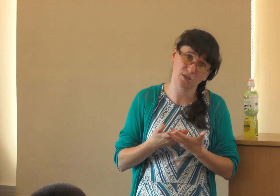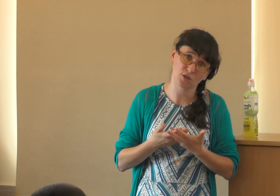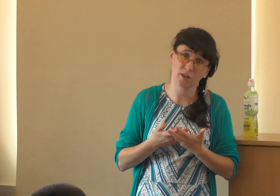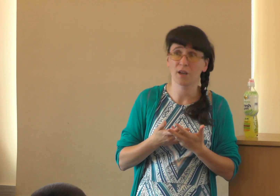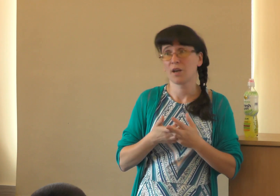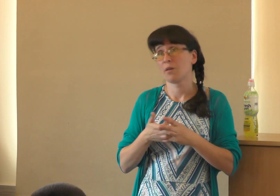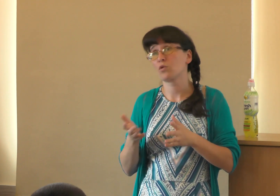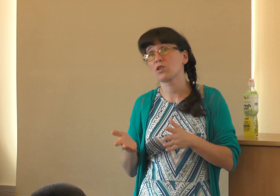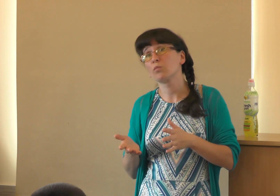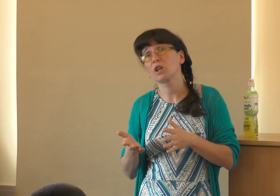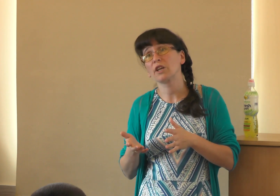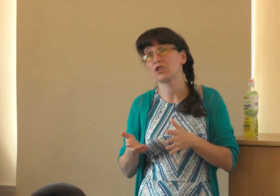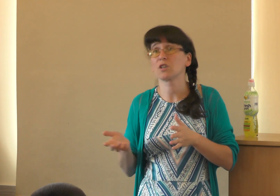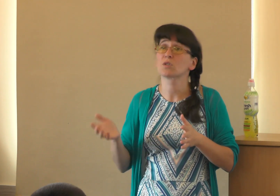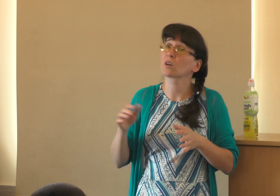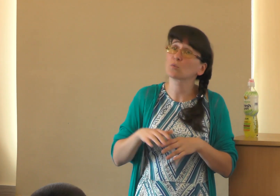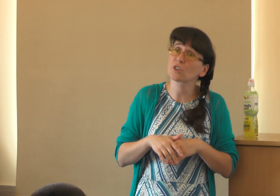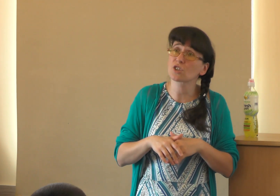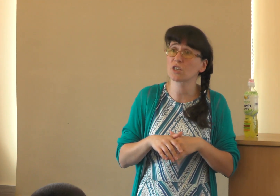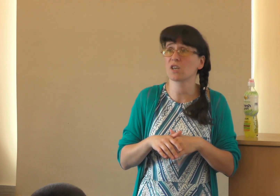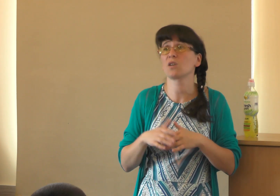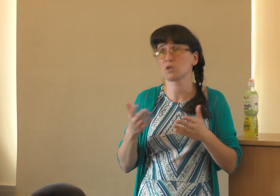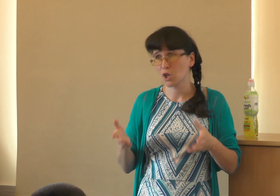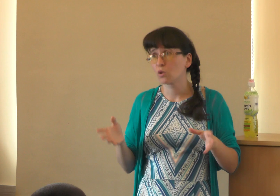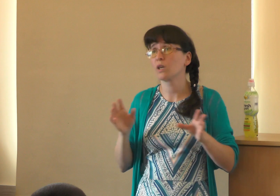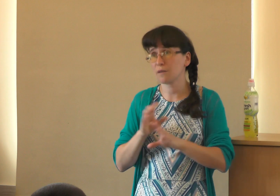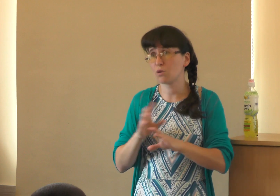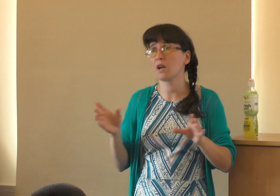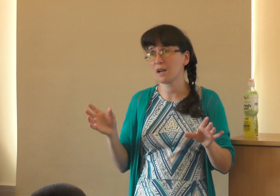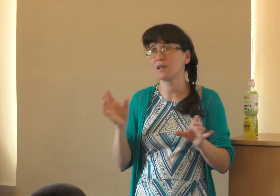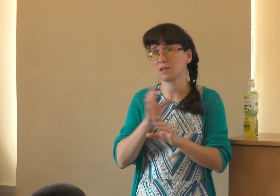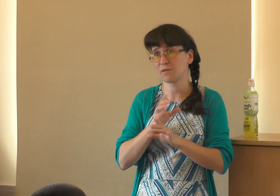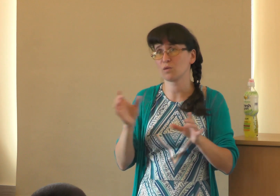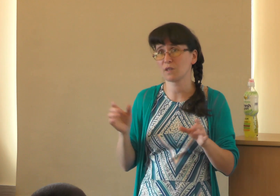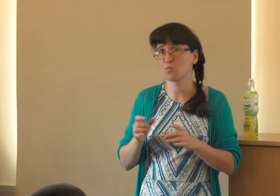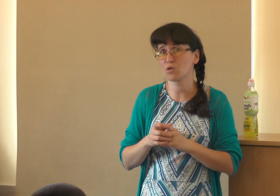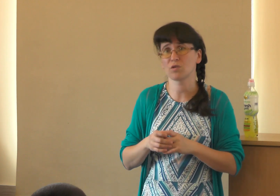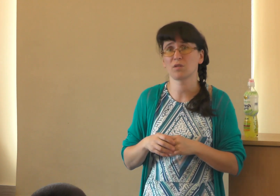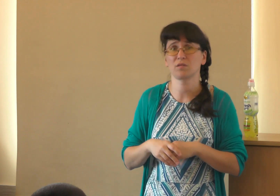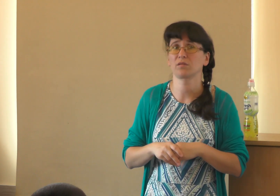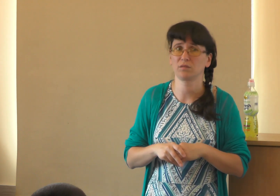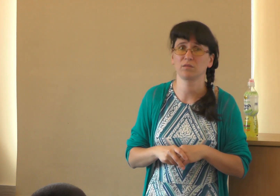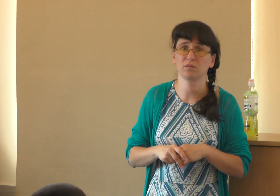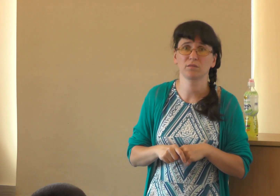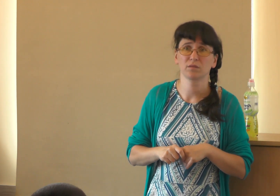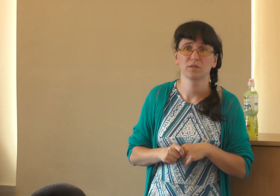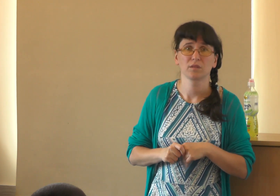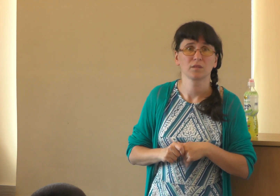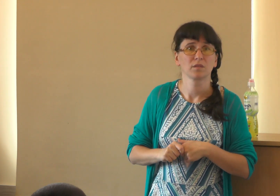тяжелее. Может, кому-то легче дается, кому-то тяжелее дается. Но это все реально, это все возможно. Ну, просто, когда